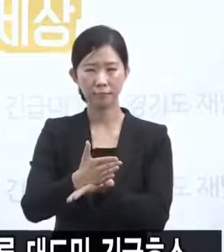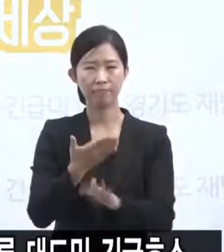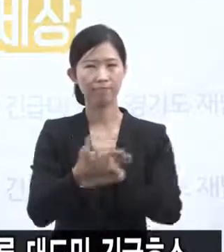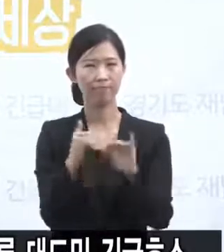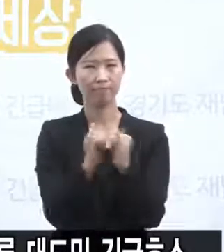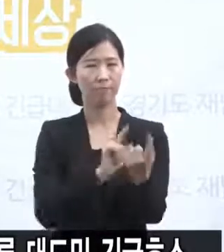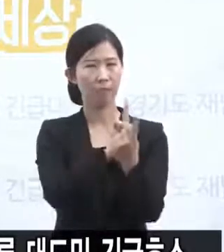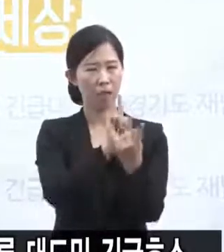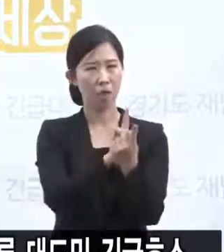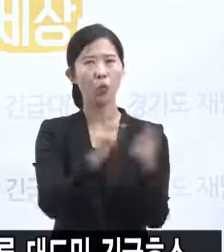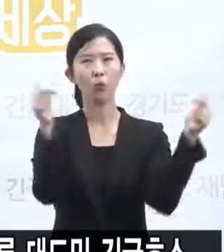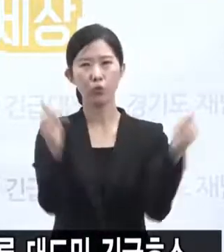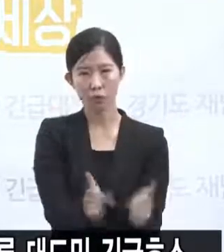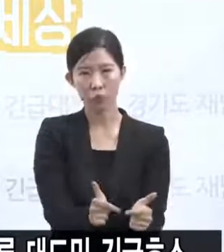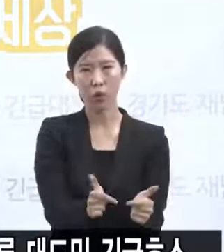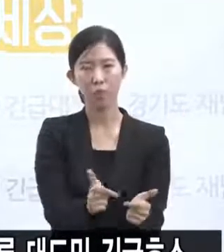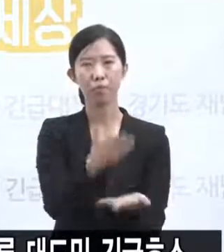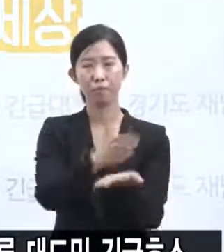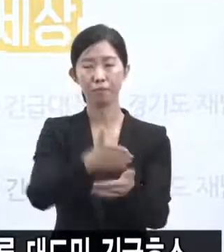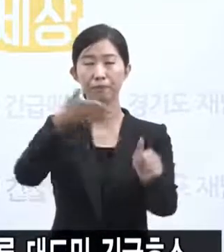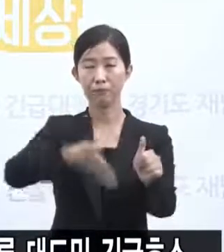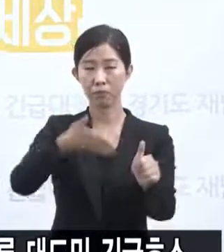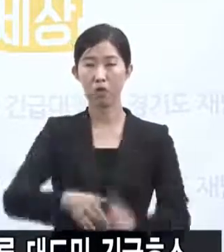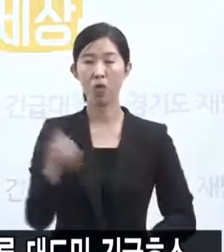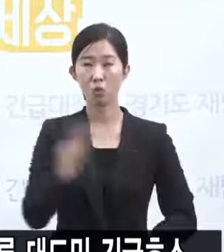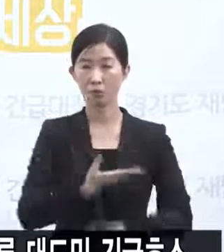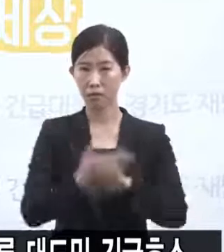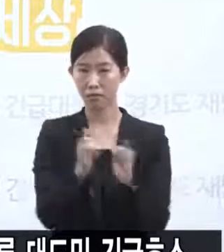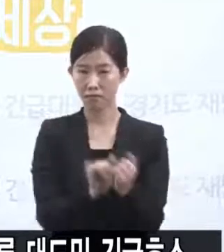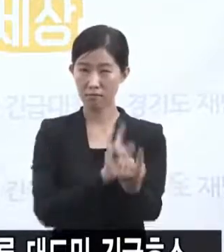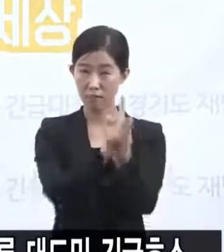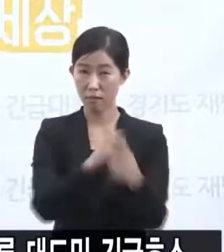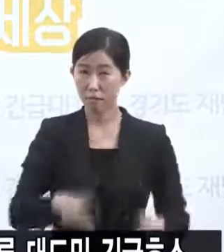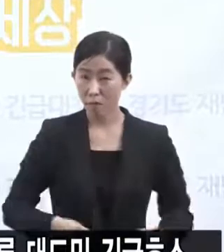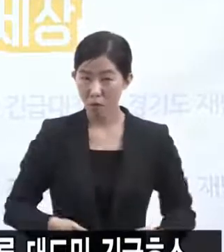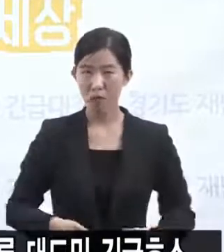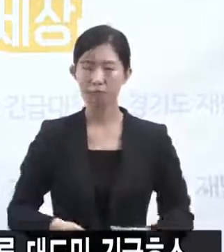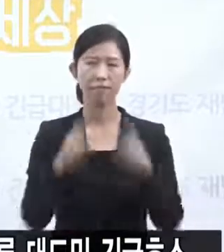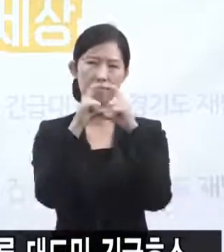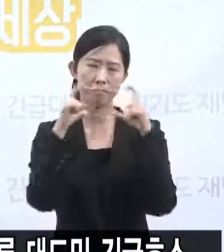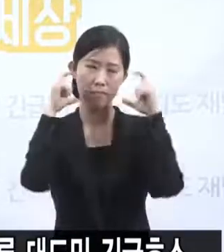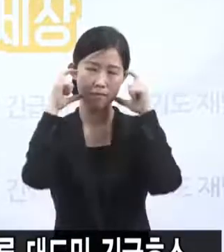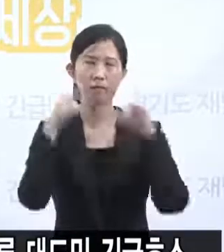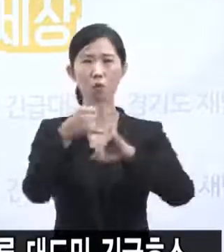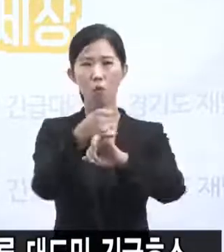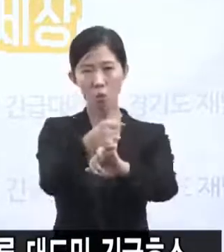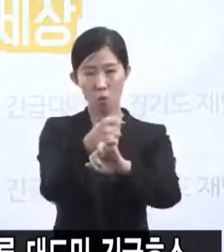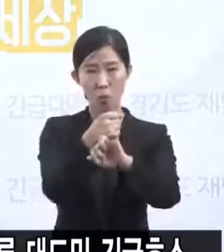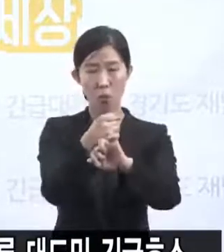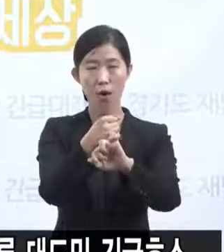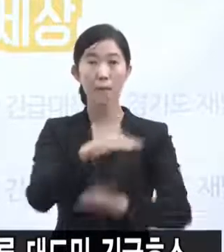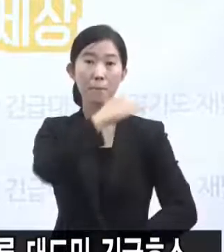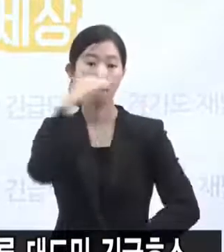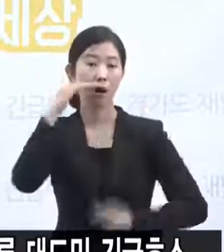타인과 접촉이 가능한 모든 상황에서는 최소 방어장치인 마스크를 반드시 바르게